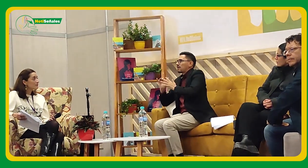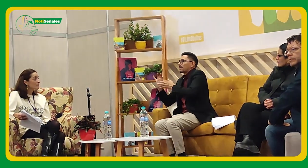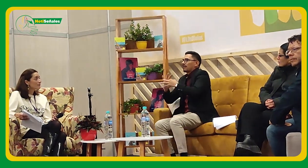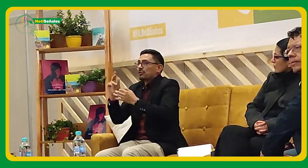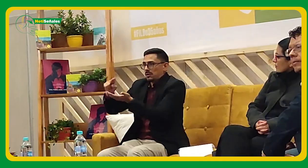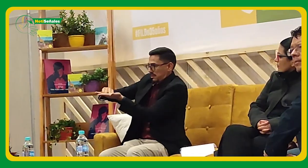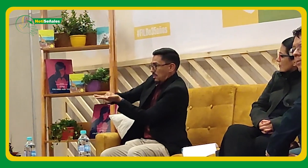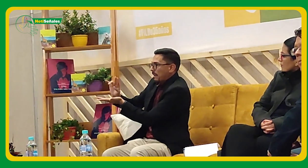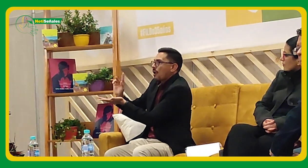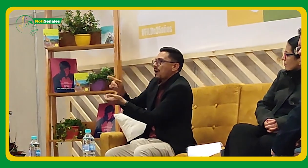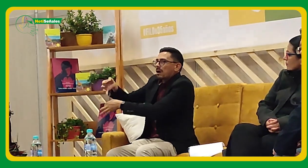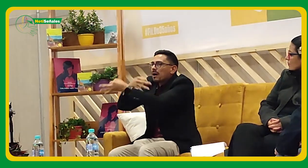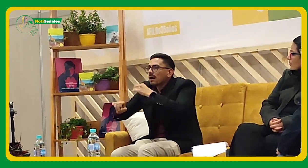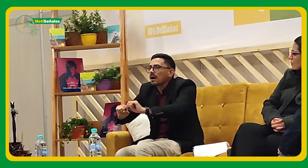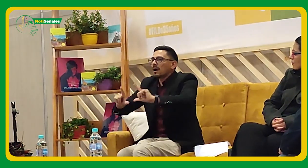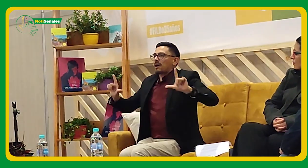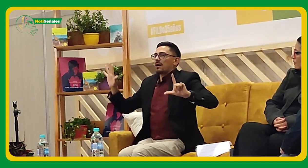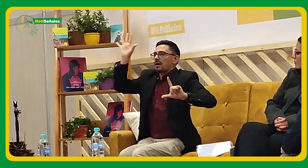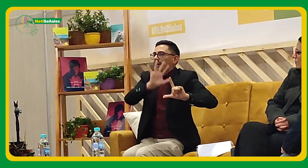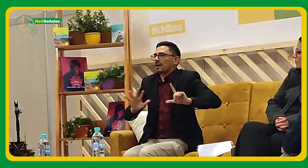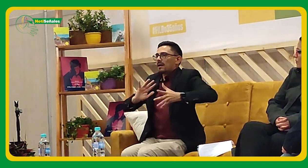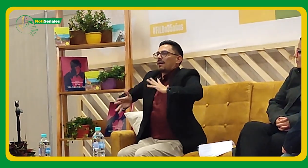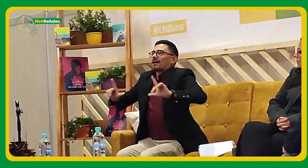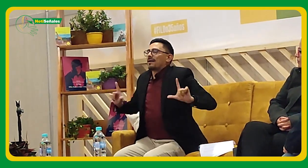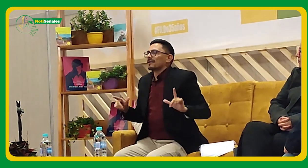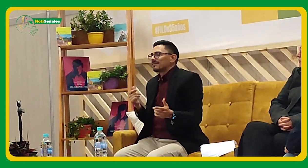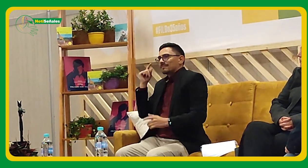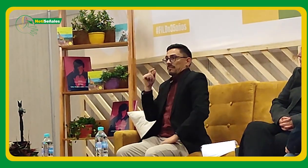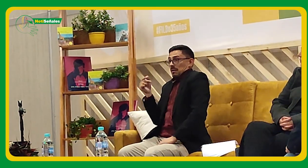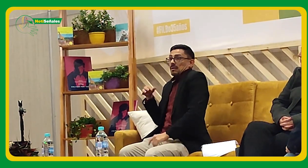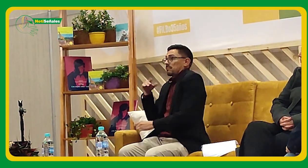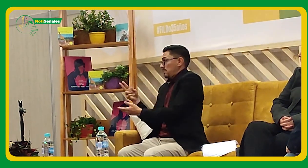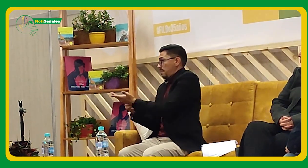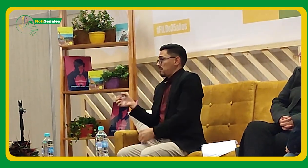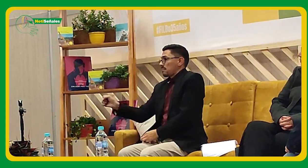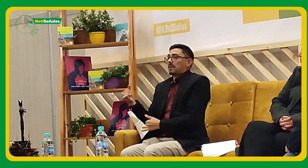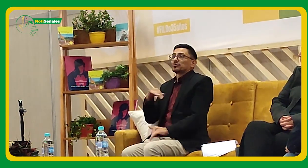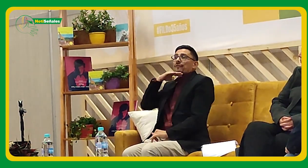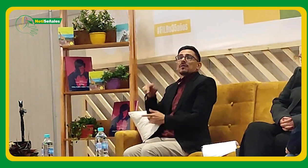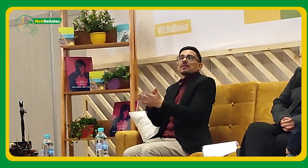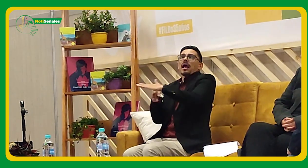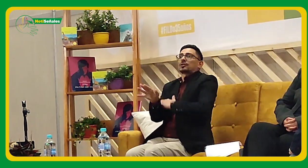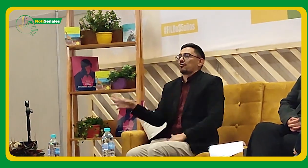presentadores sordos, pues nos ayudaban a la accesibilidad, dado a que el servicio de interpretación no estaba cumpliendo con todos estos